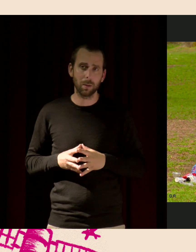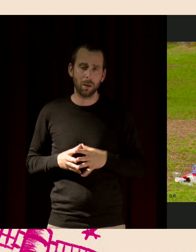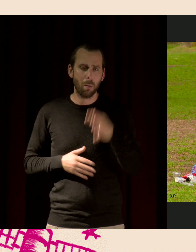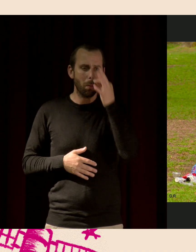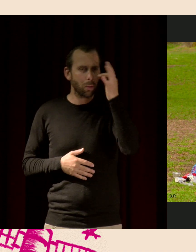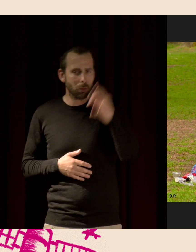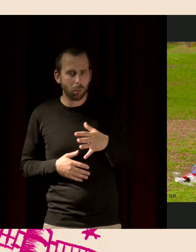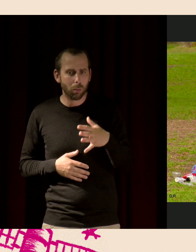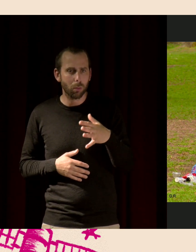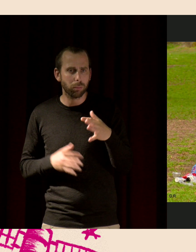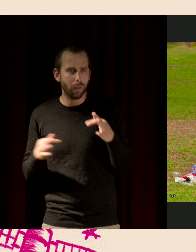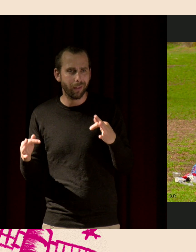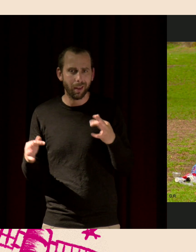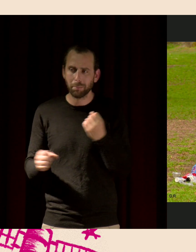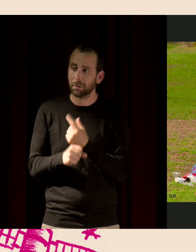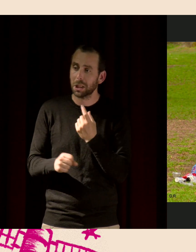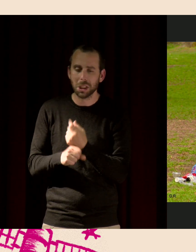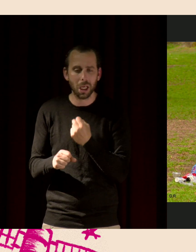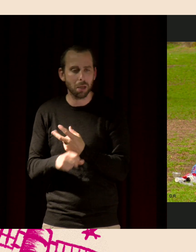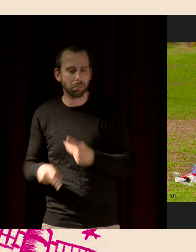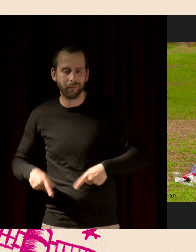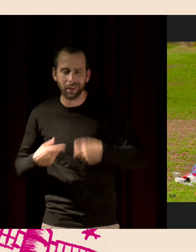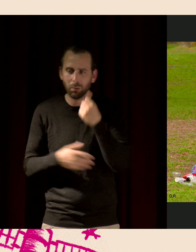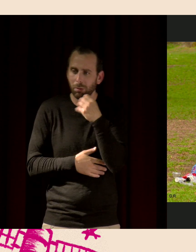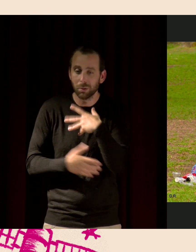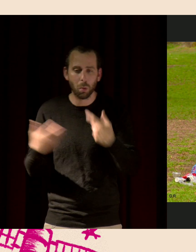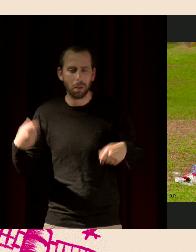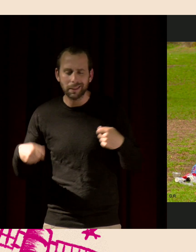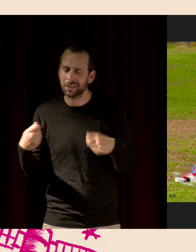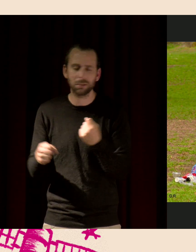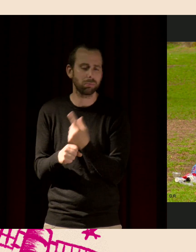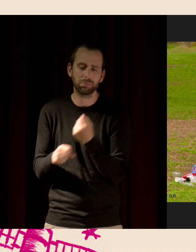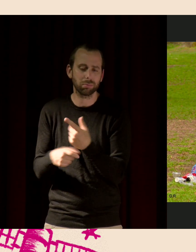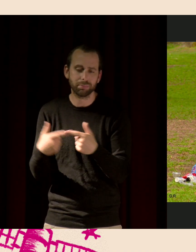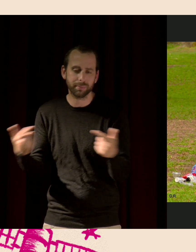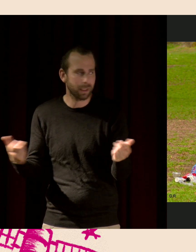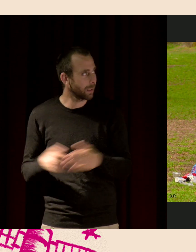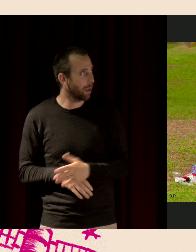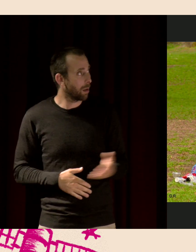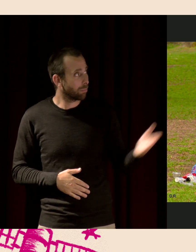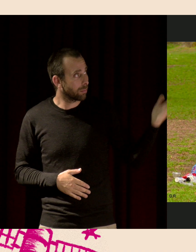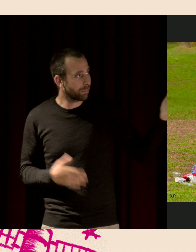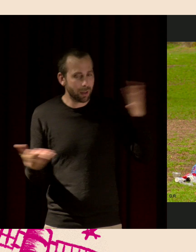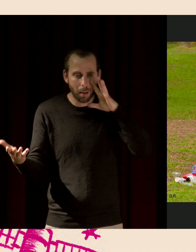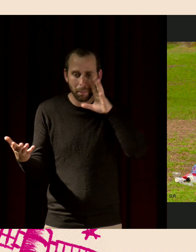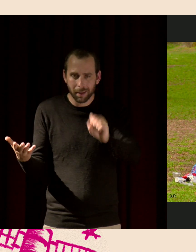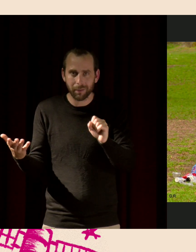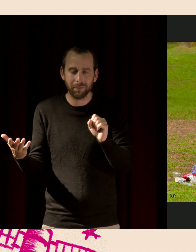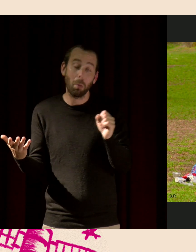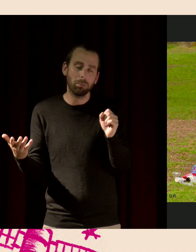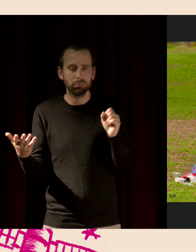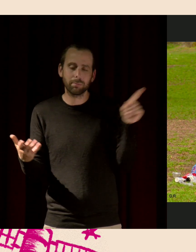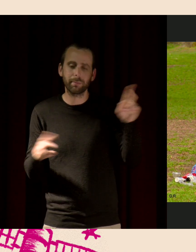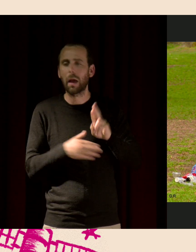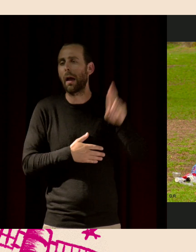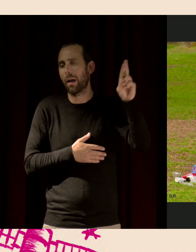pollution de nos déchets du quotidien, de plastique, etc. Voilà ce genre de choses qu'on ne voit maintenant plus trop quand même.